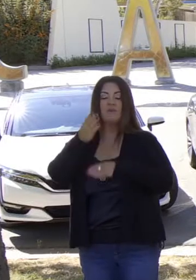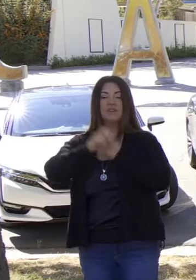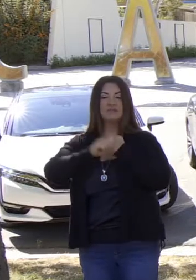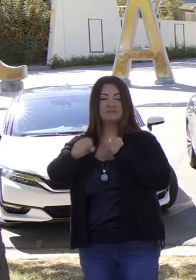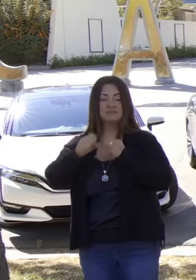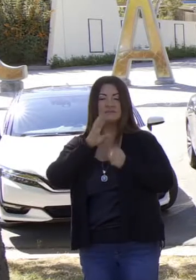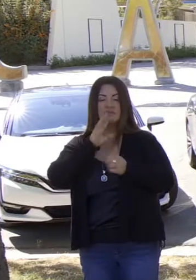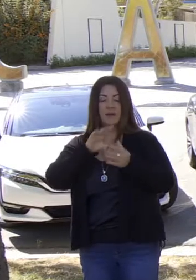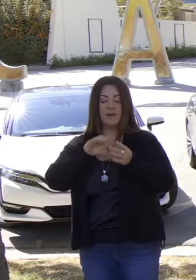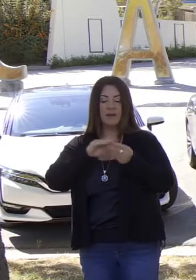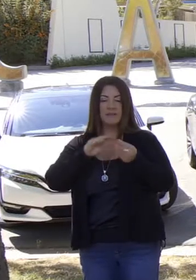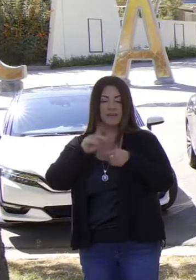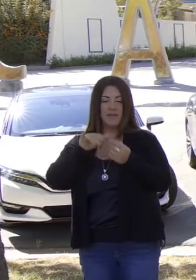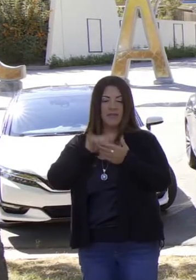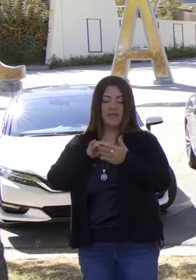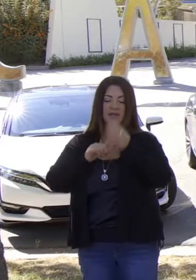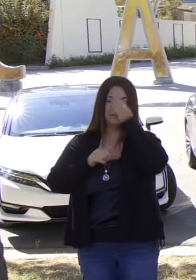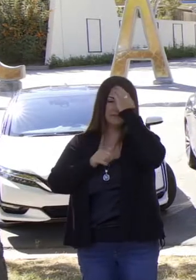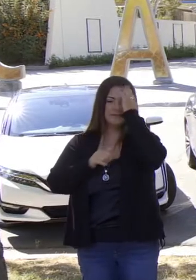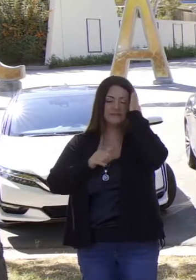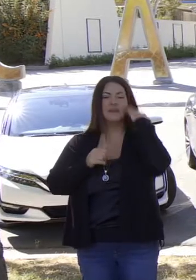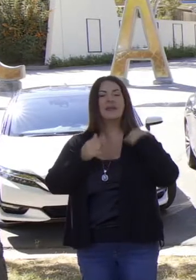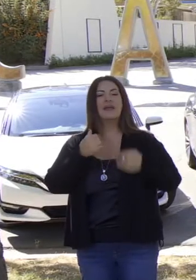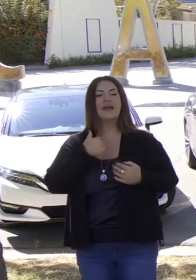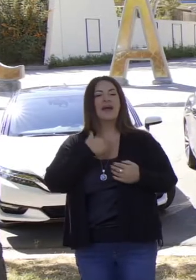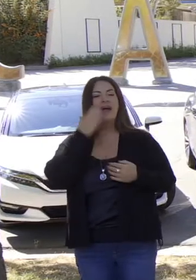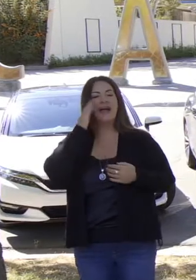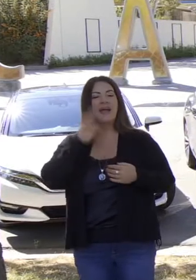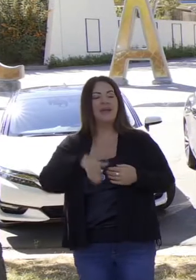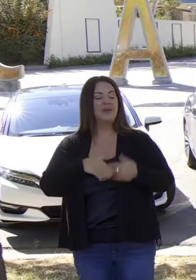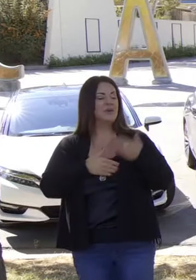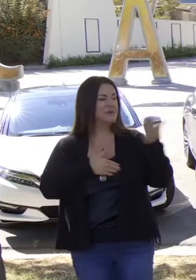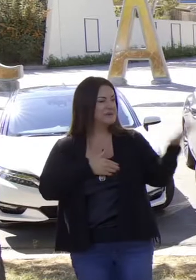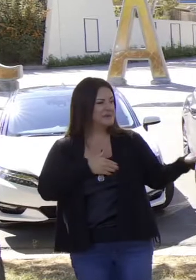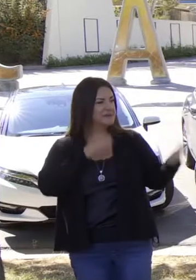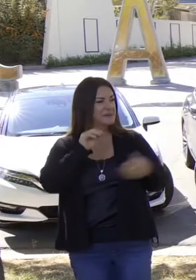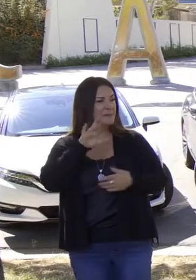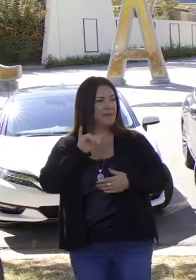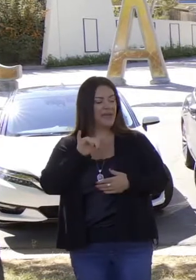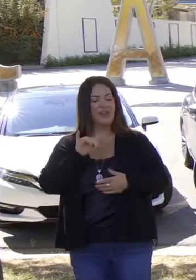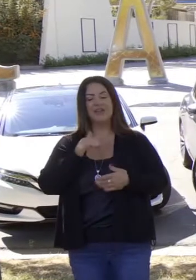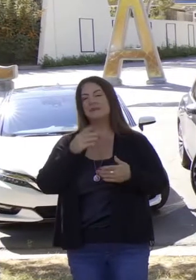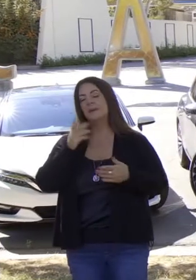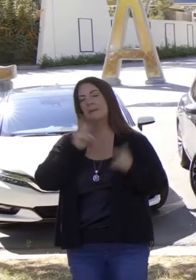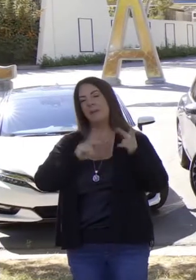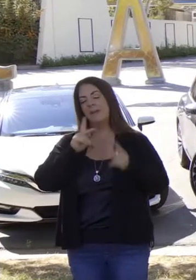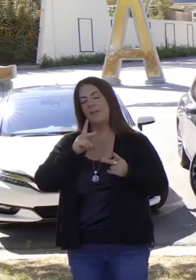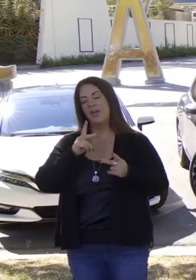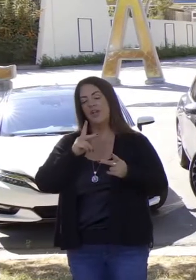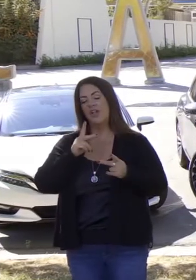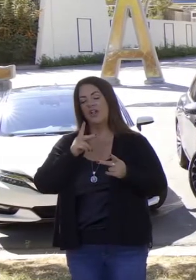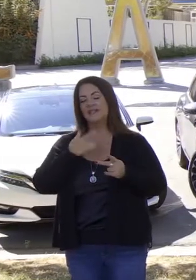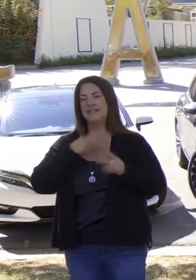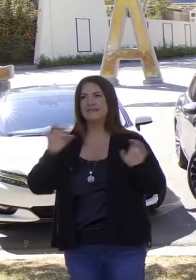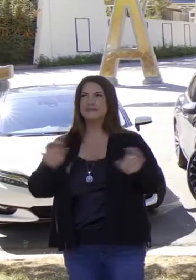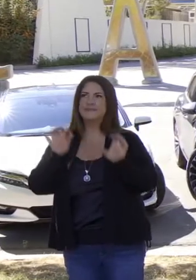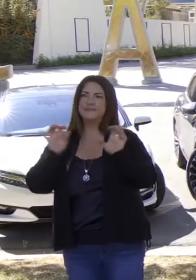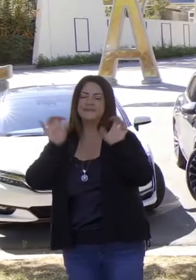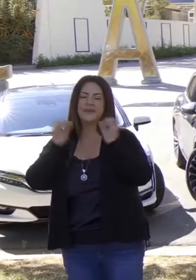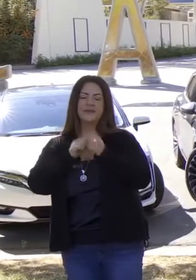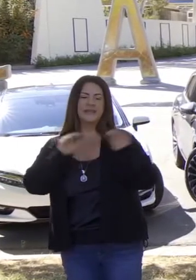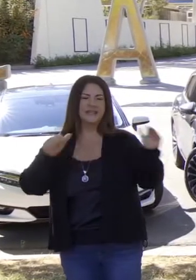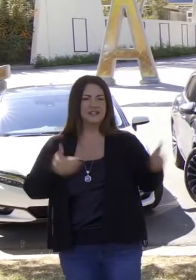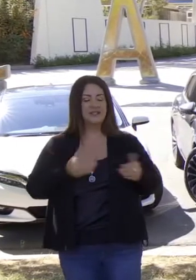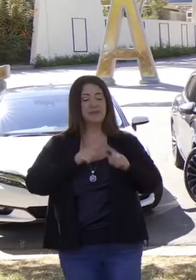exageración, tal vez suene como que estoy jugando nada más porque está aquí parada a mi lado, Mary Nichols.